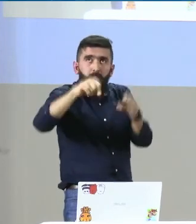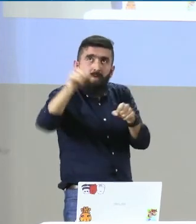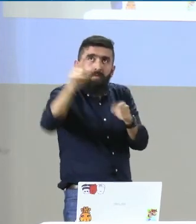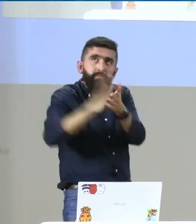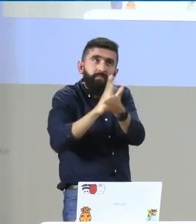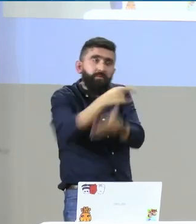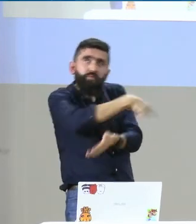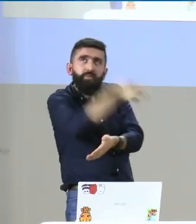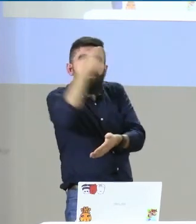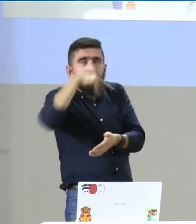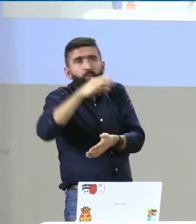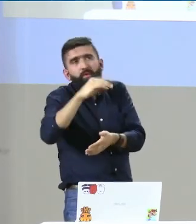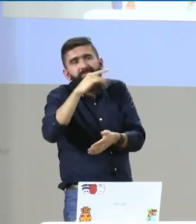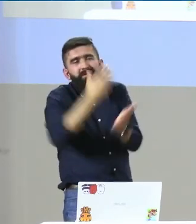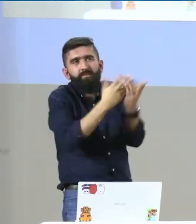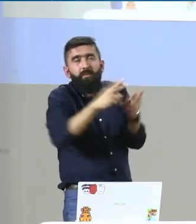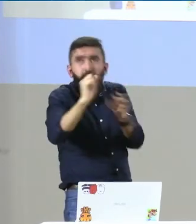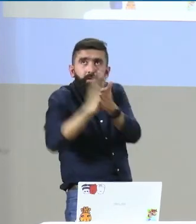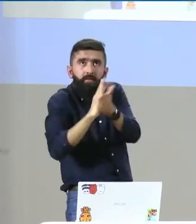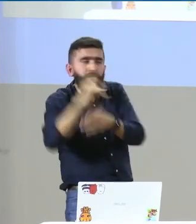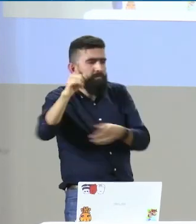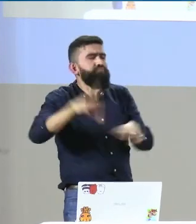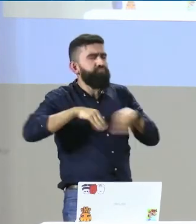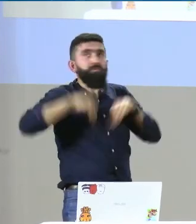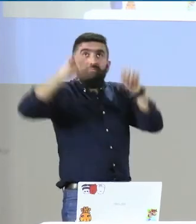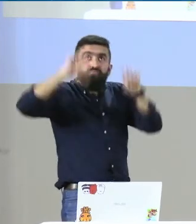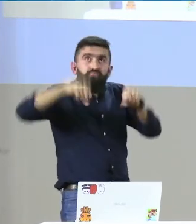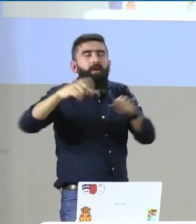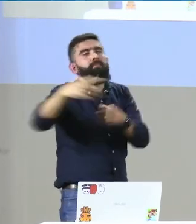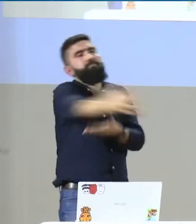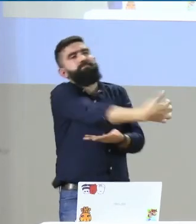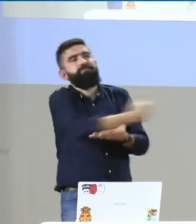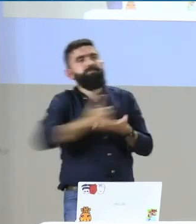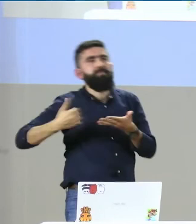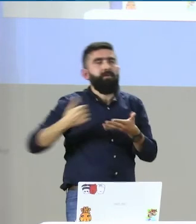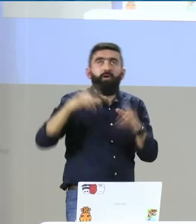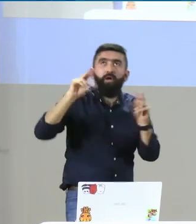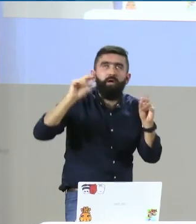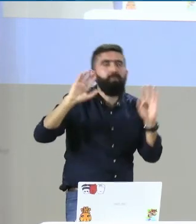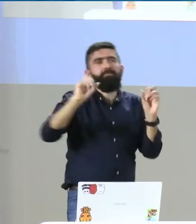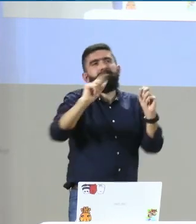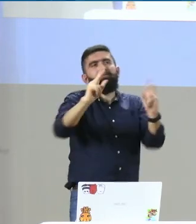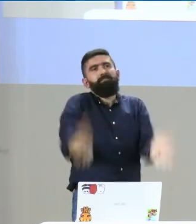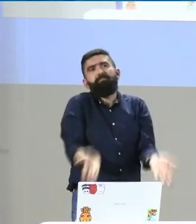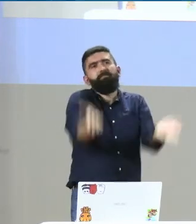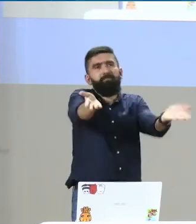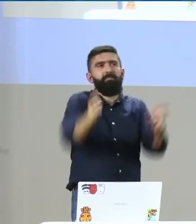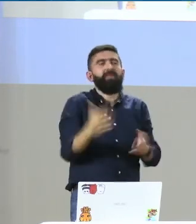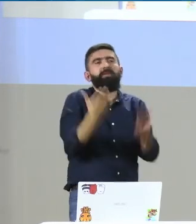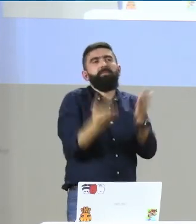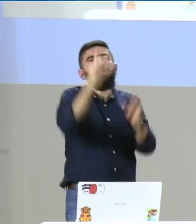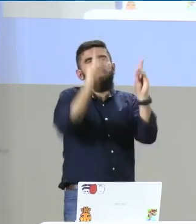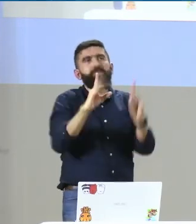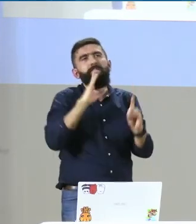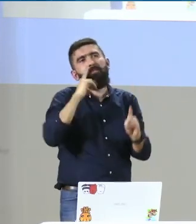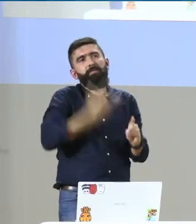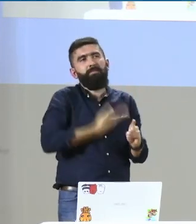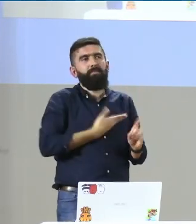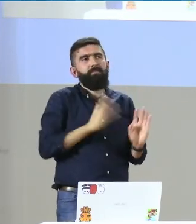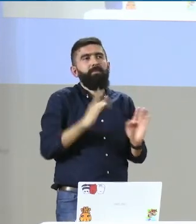autorización porque no podemos llegar a solicitar información a menor de edad, entonces, lo ideal es primero generar la autorización de parte de sus docentes, de sus